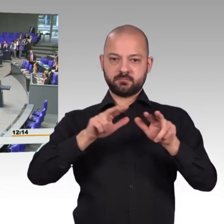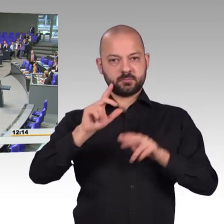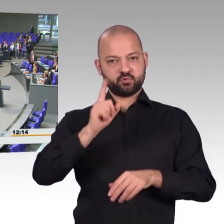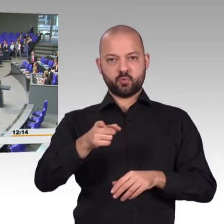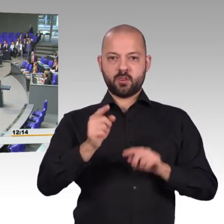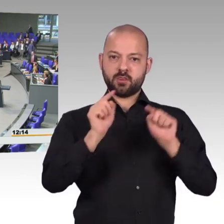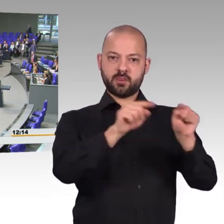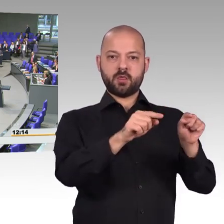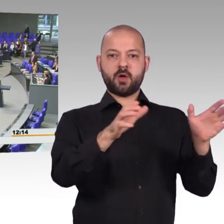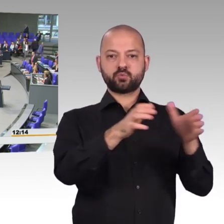Und wer stimmt dagegen?